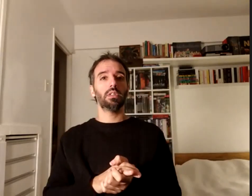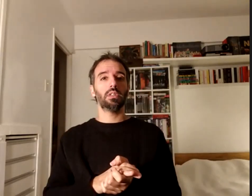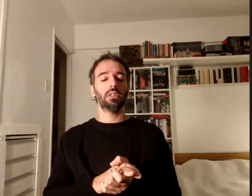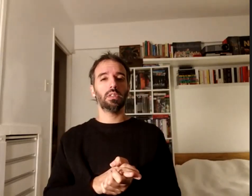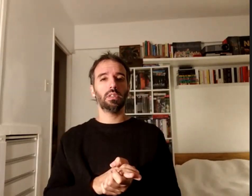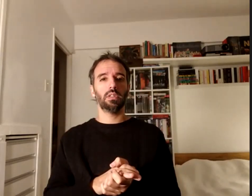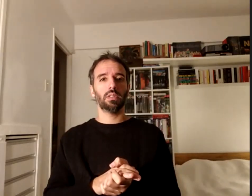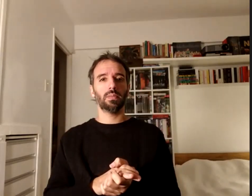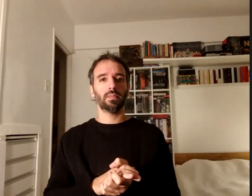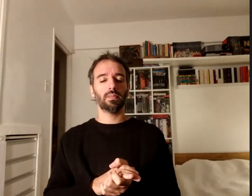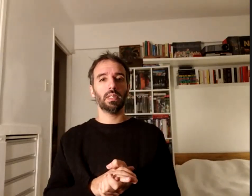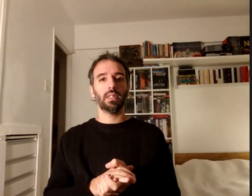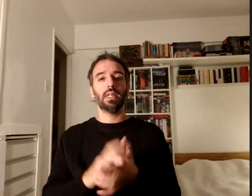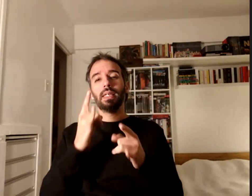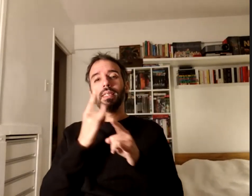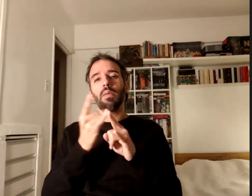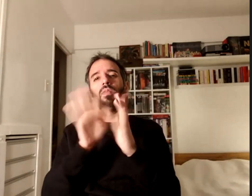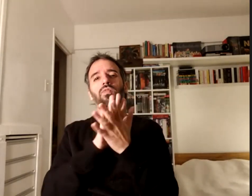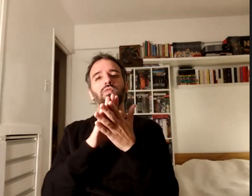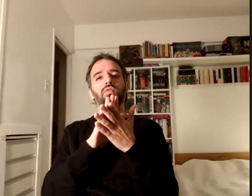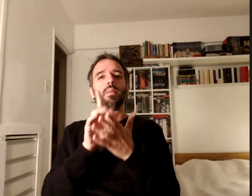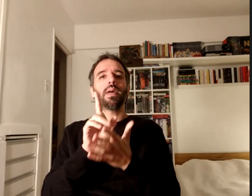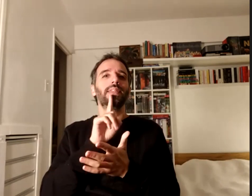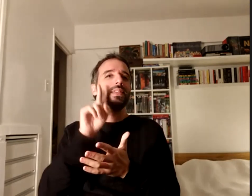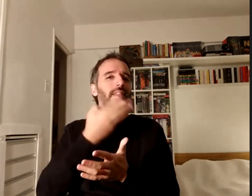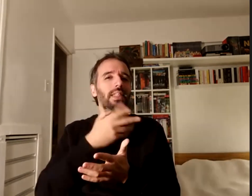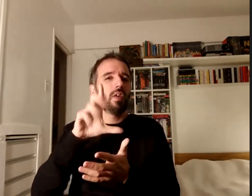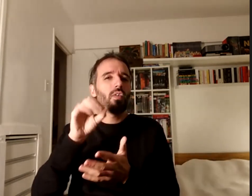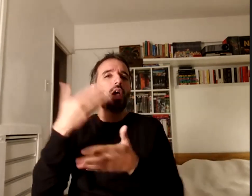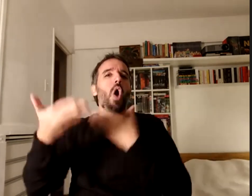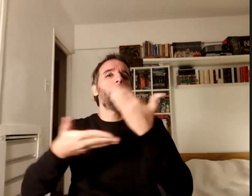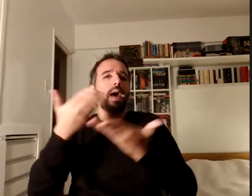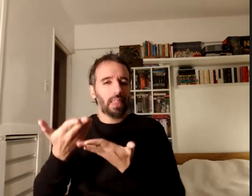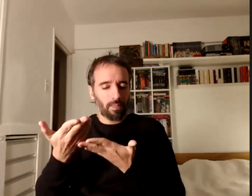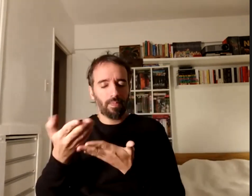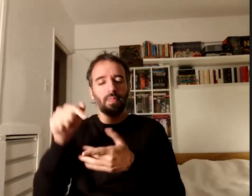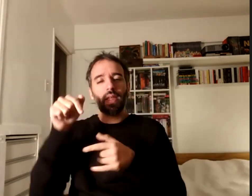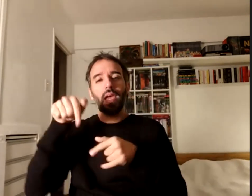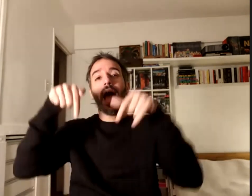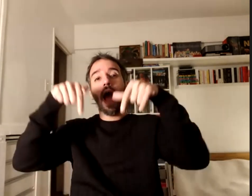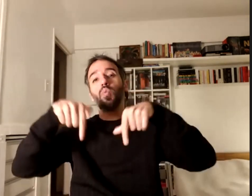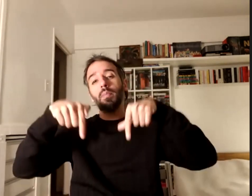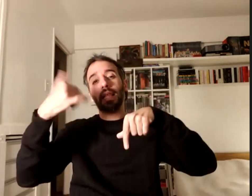siempre el espíritu de Tiflo fue el compartir actualmente tenemos 62 mil libros